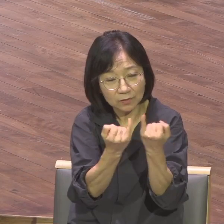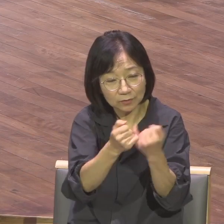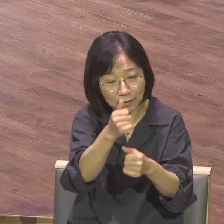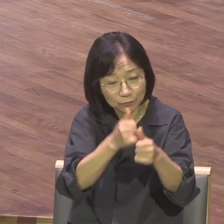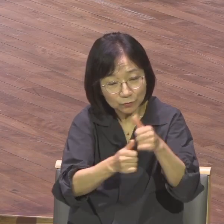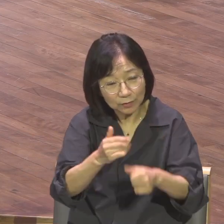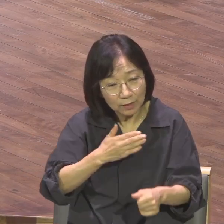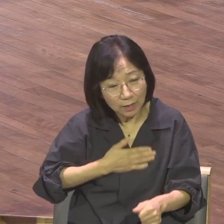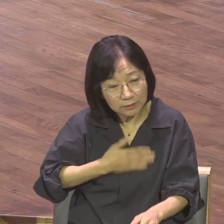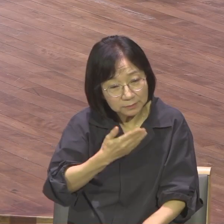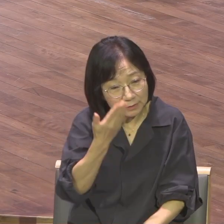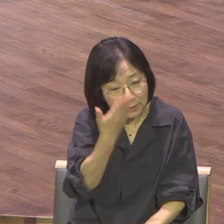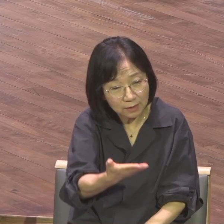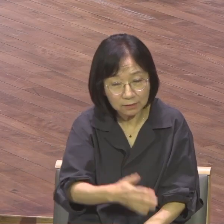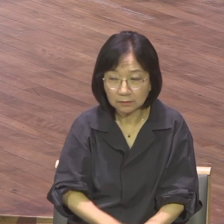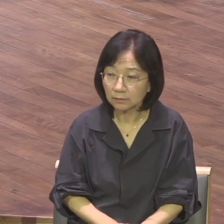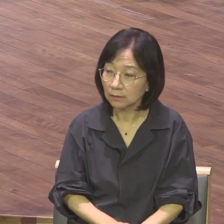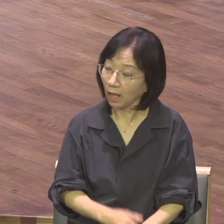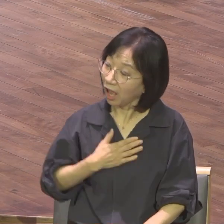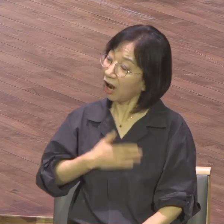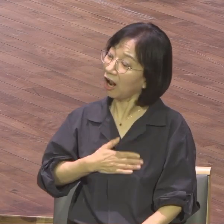그걸 알고 믿는데 어떻게 천국과 지옥이 없다는 거예요.